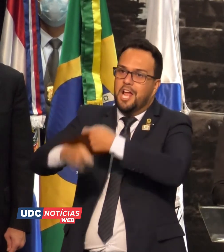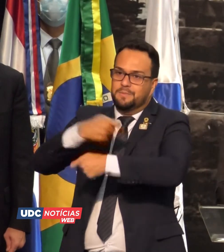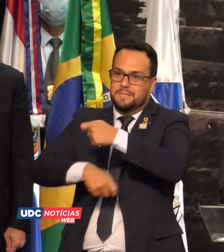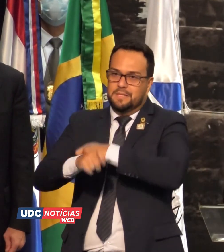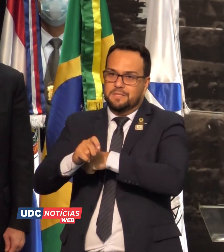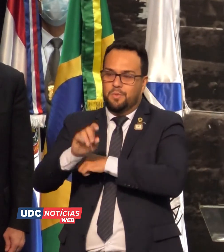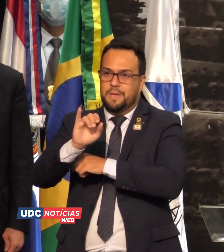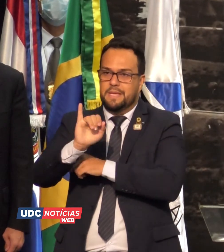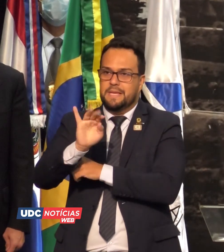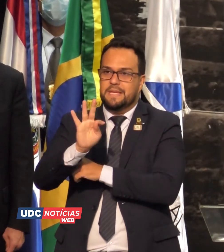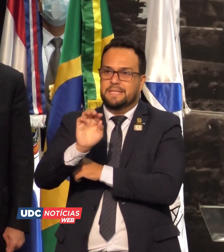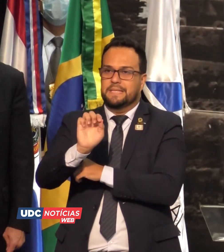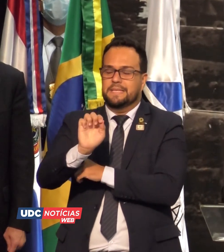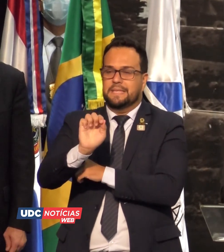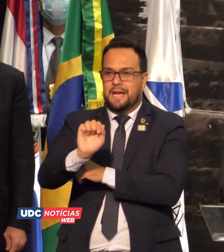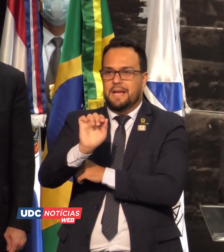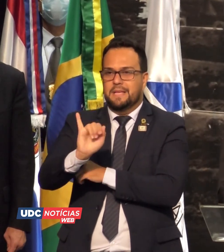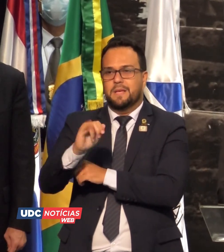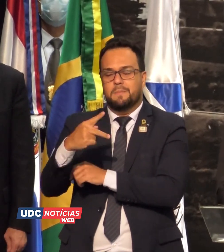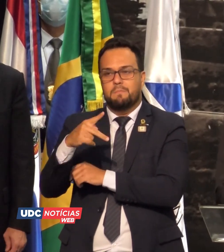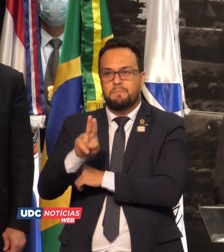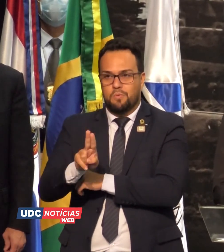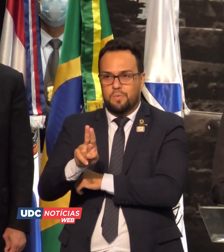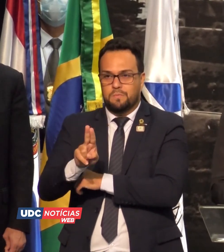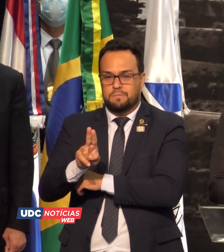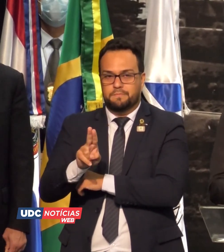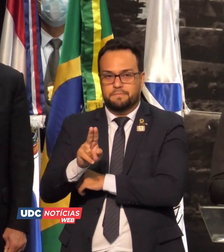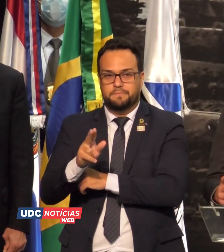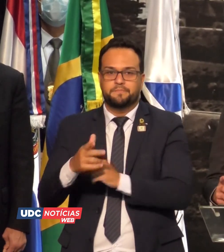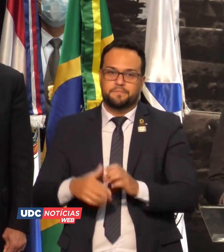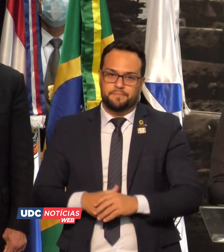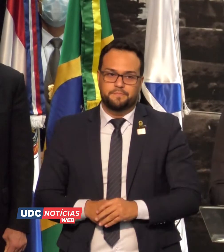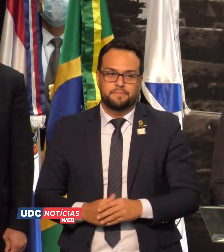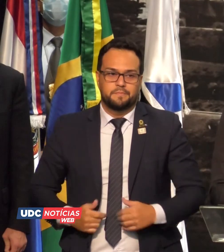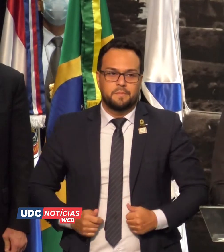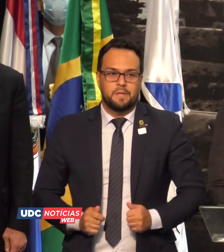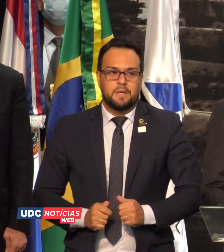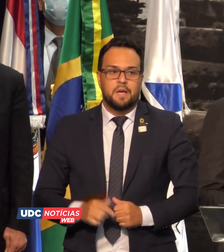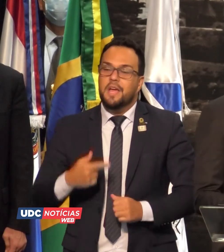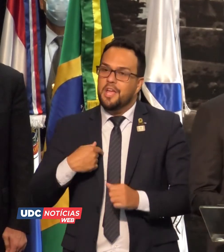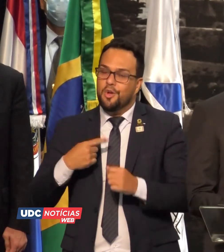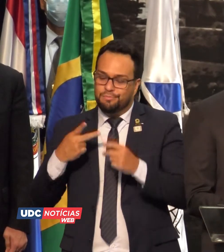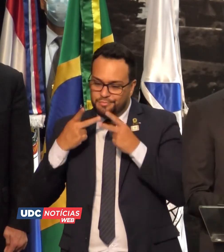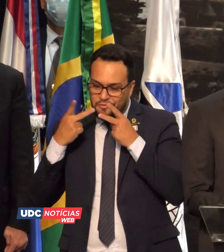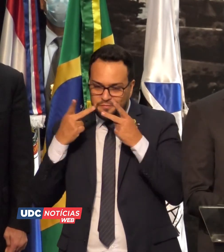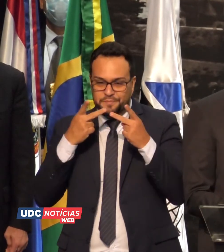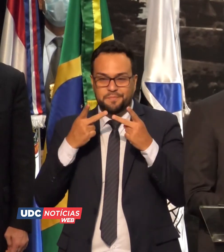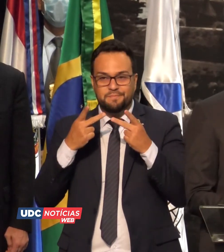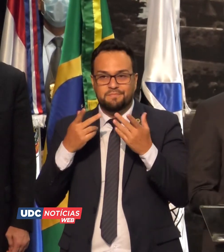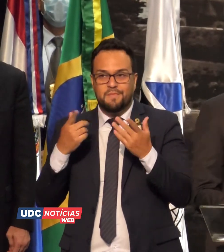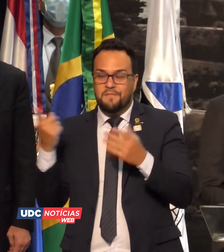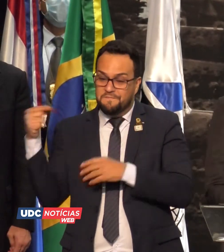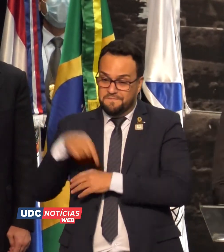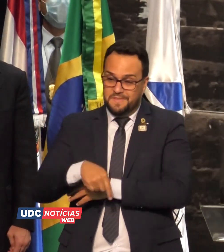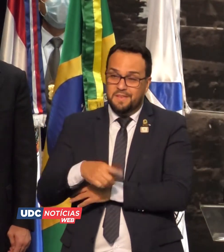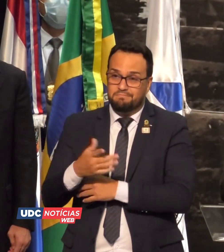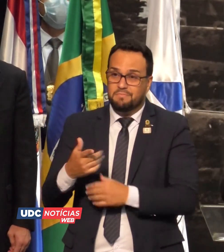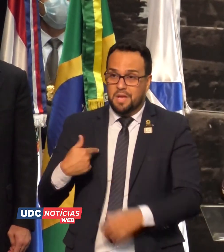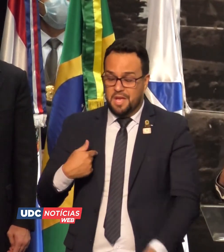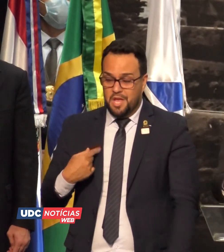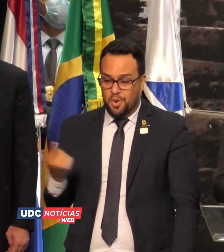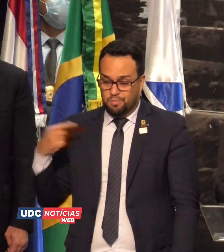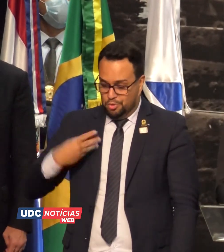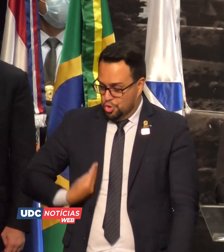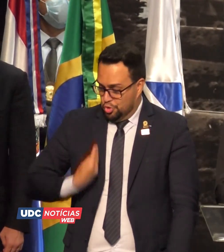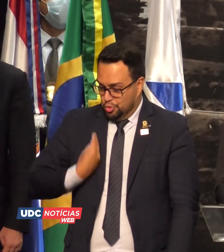Binacional. Assim sendo, meus senhores, como estou de passagem nessa vida, Dom Jéssio, como